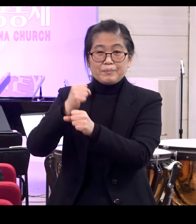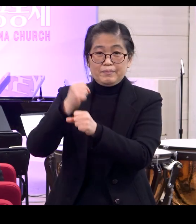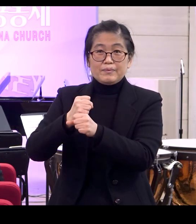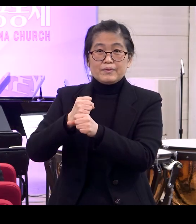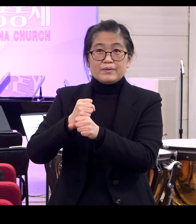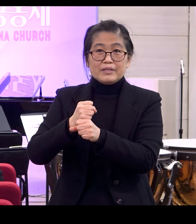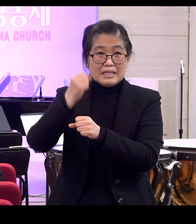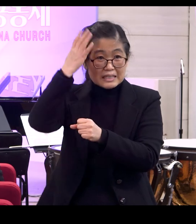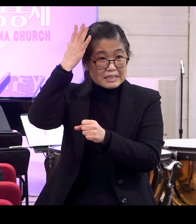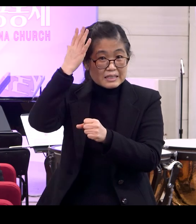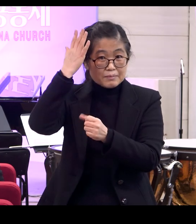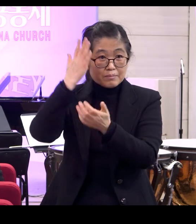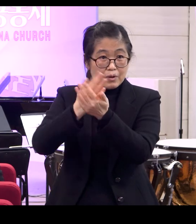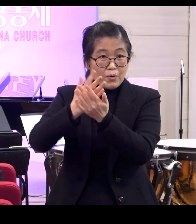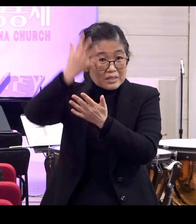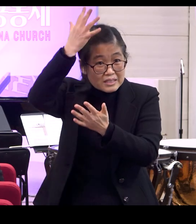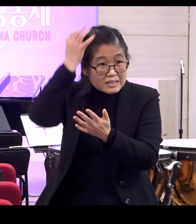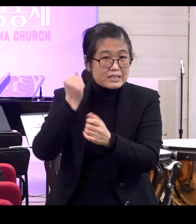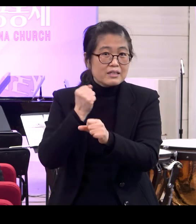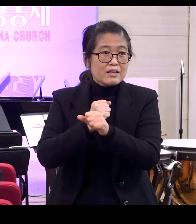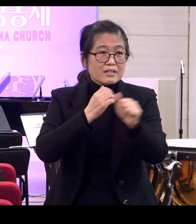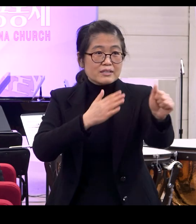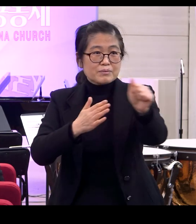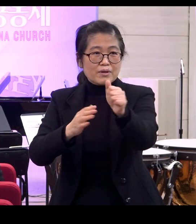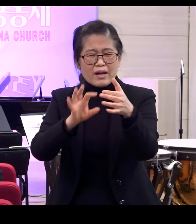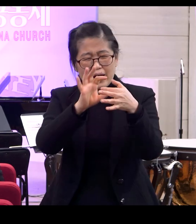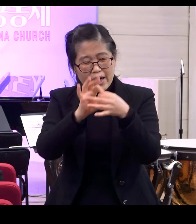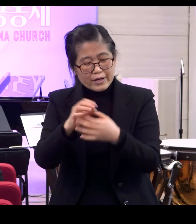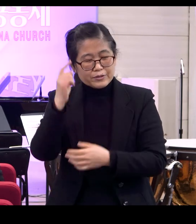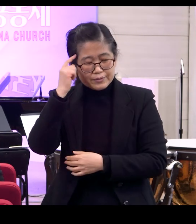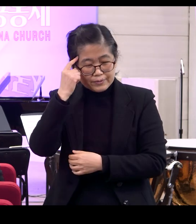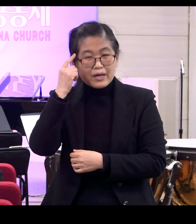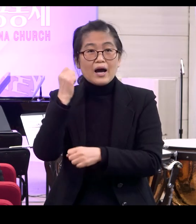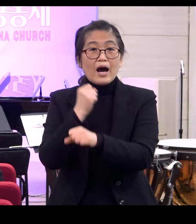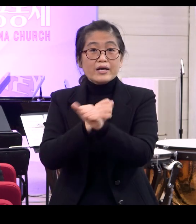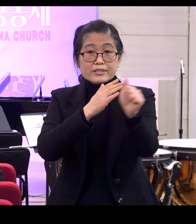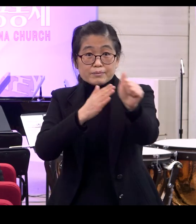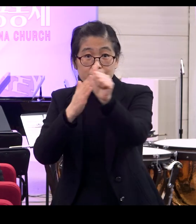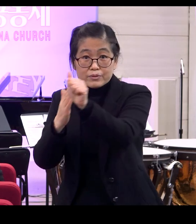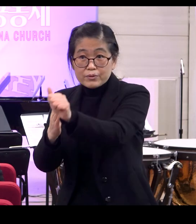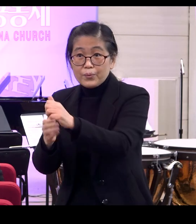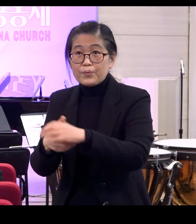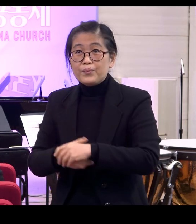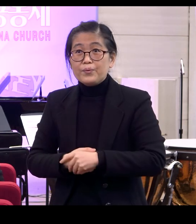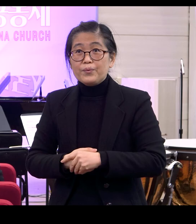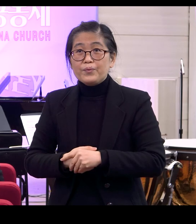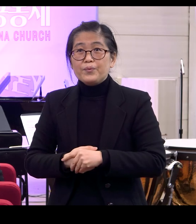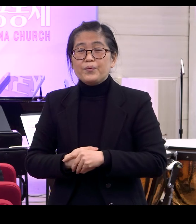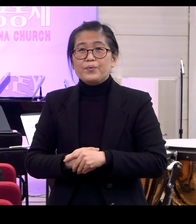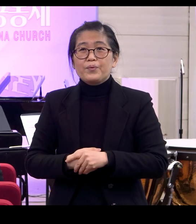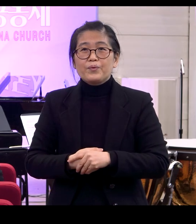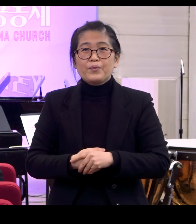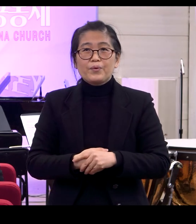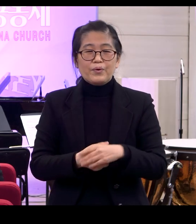이거 계속 생각하셔야 합니다 거울